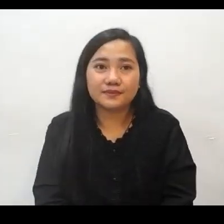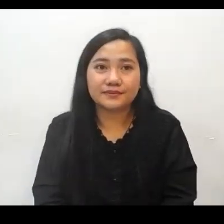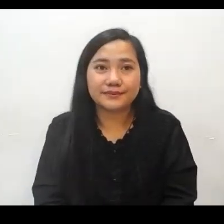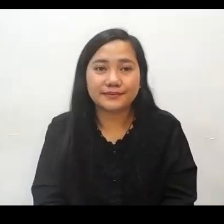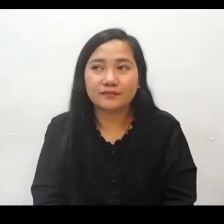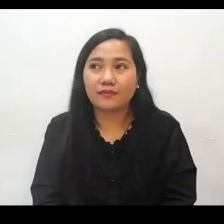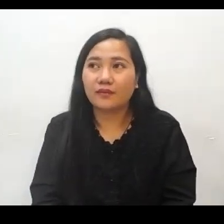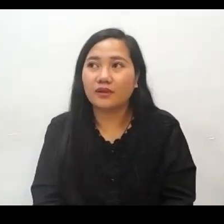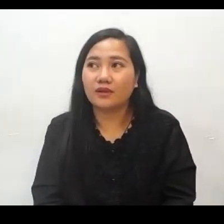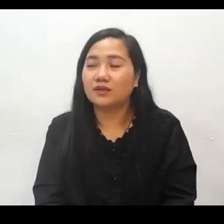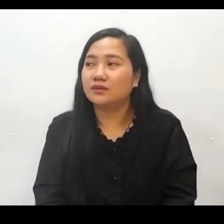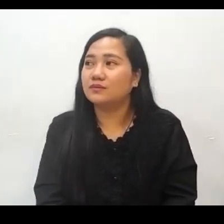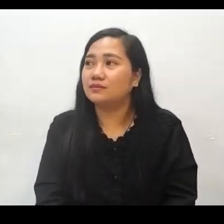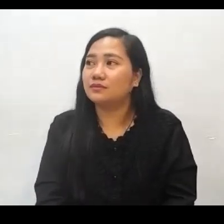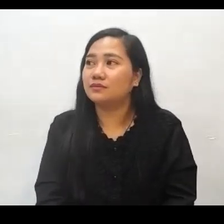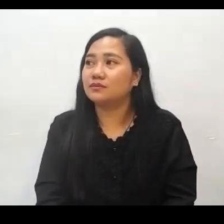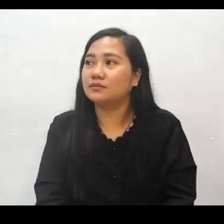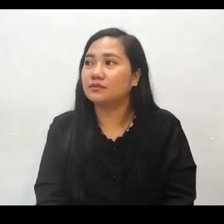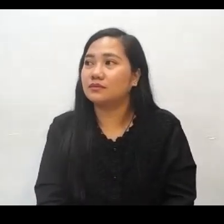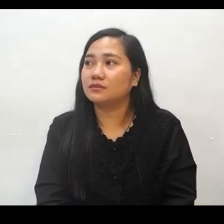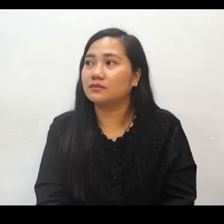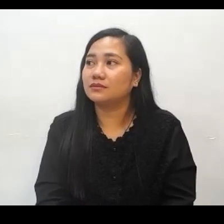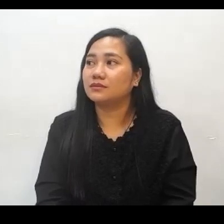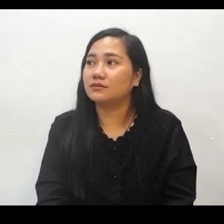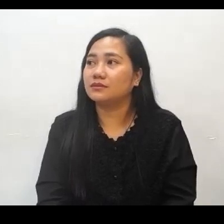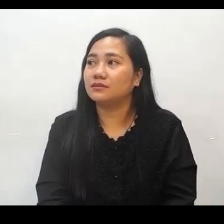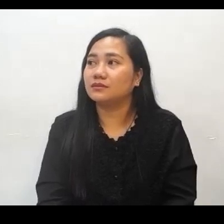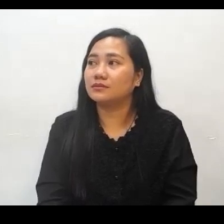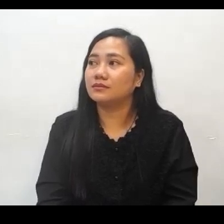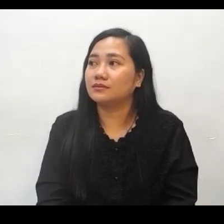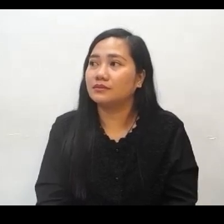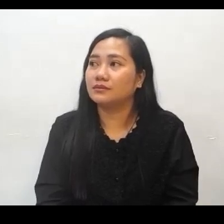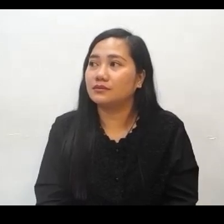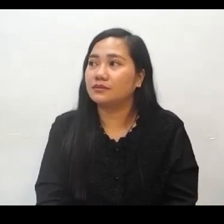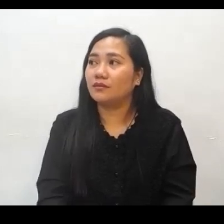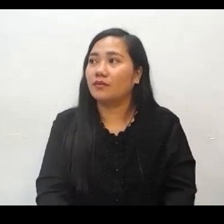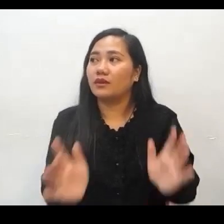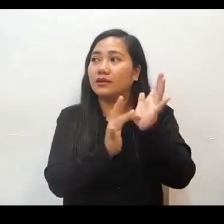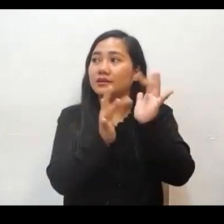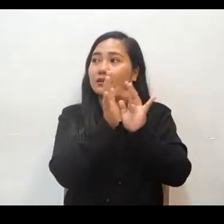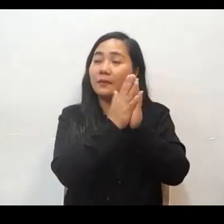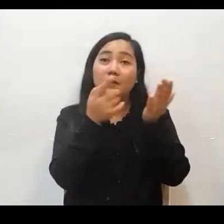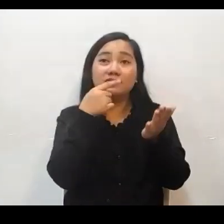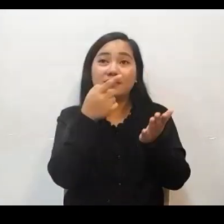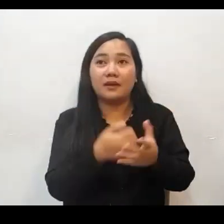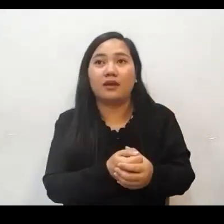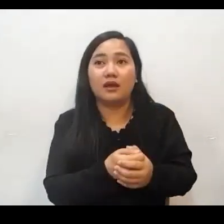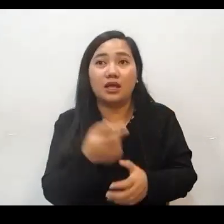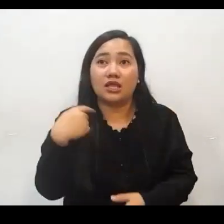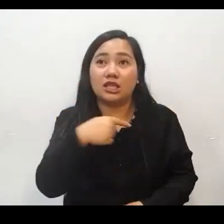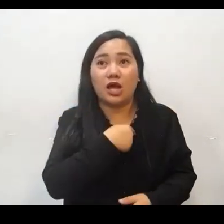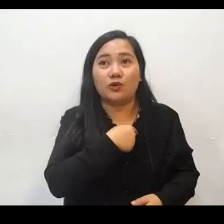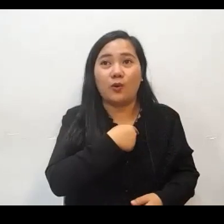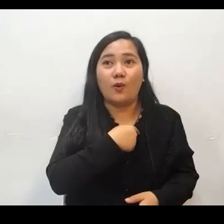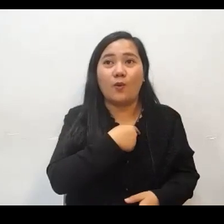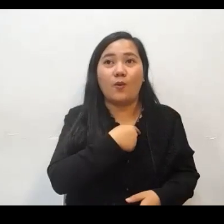The Bible says We are the witness of God Kaya sinasabi po ng Biblia na tayo ay mga